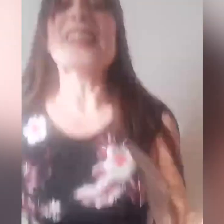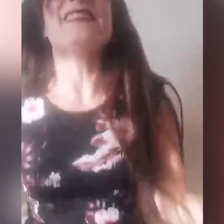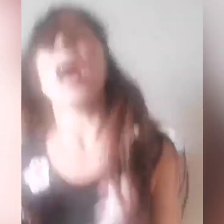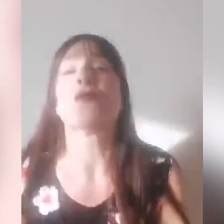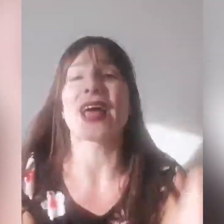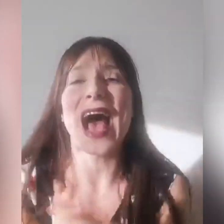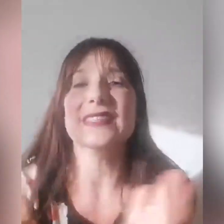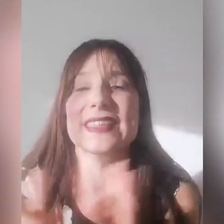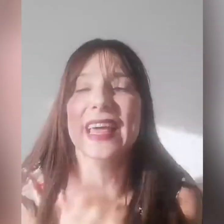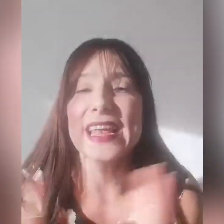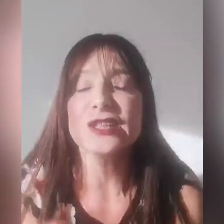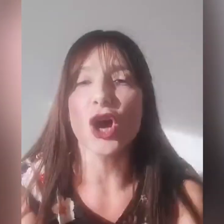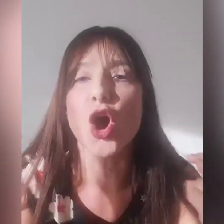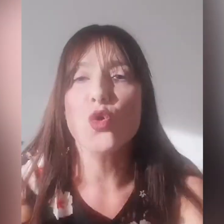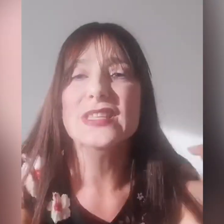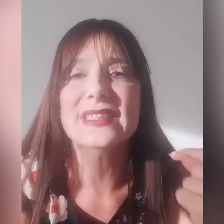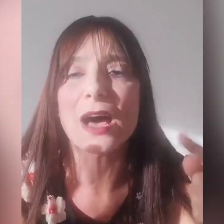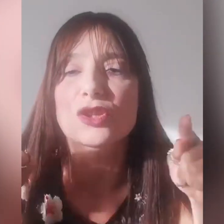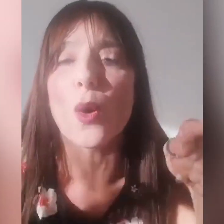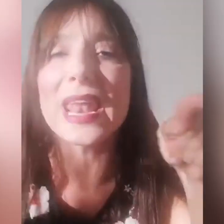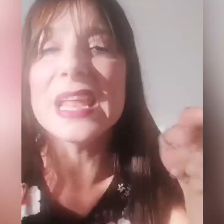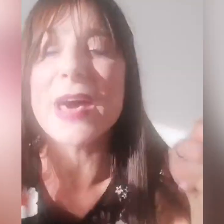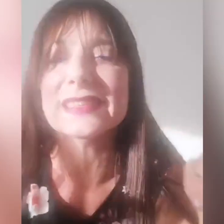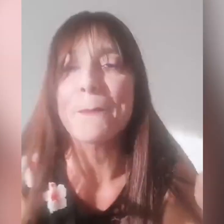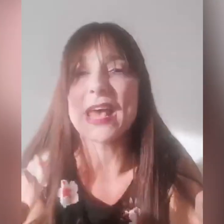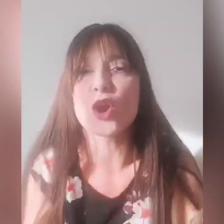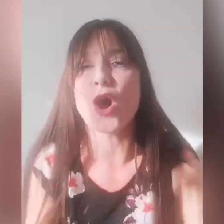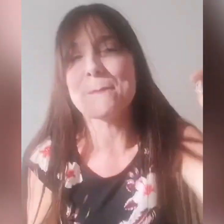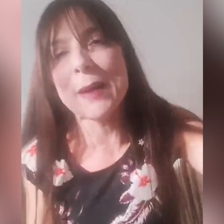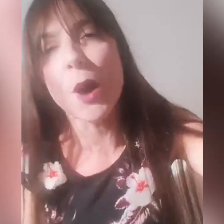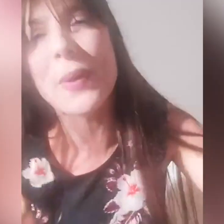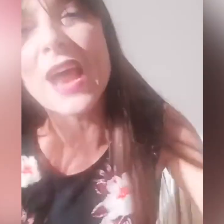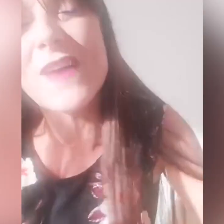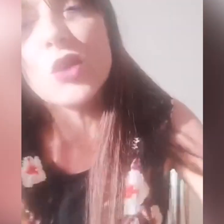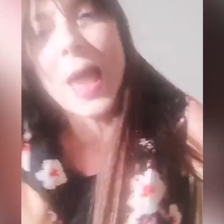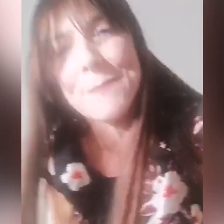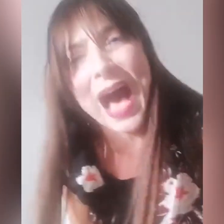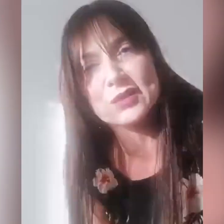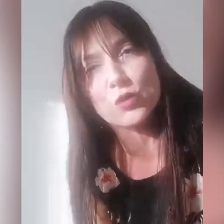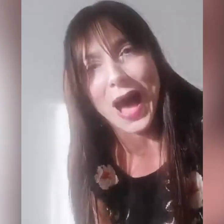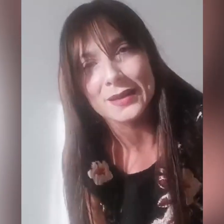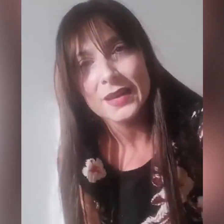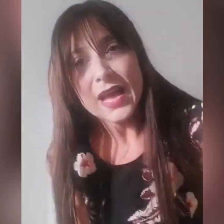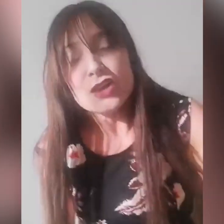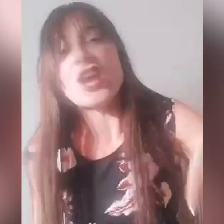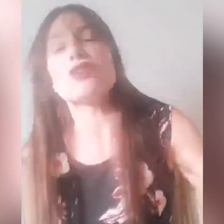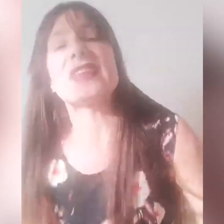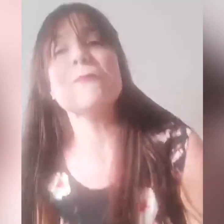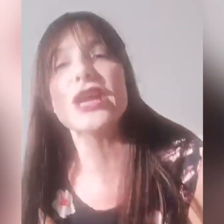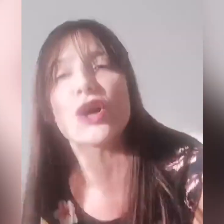Sappiamo ragazzi, Cristo ha conquistato quella libertà per noi, abbiamo appena fatto la Pasqua, ce lo siamo ricordati!